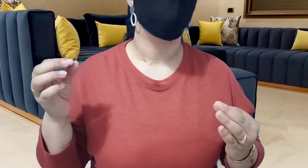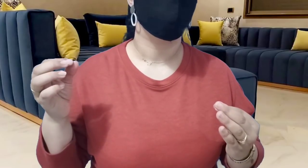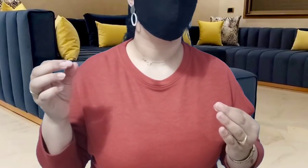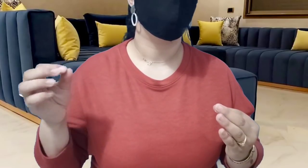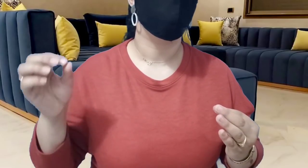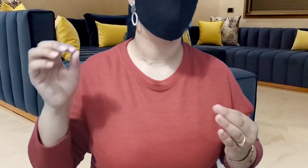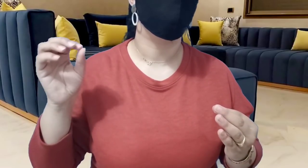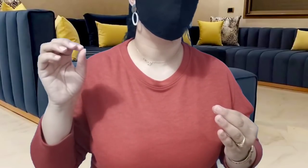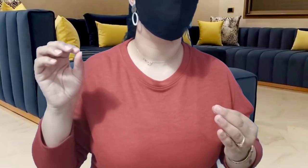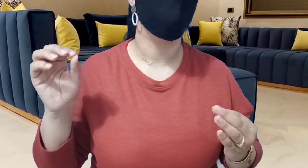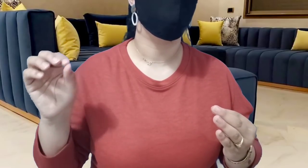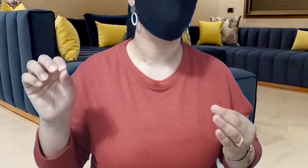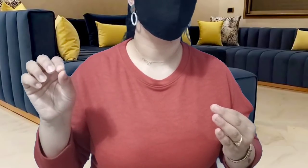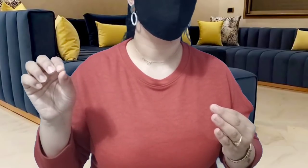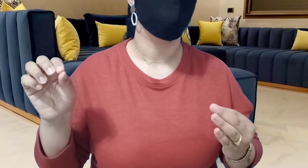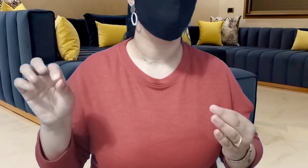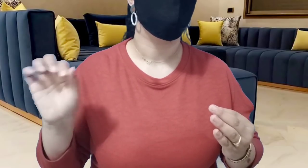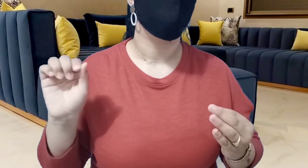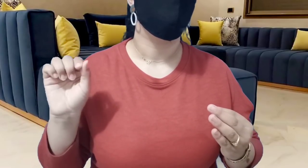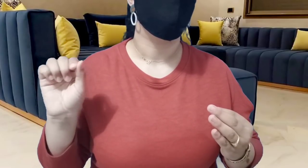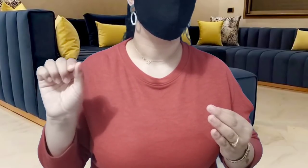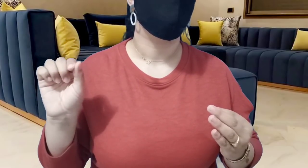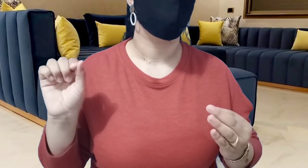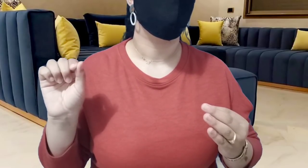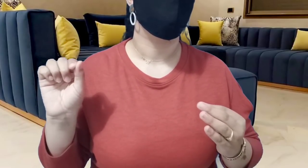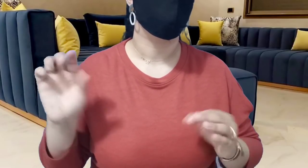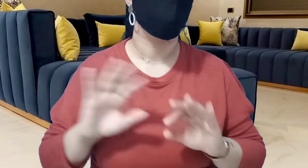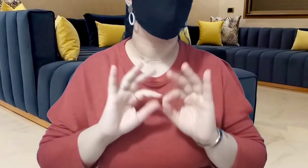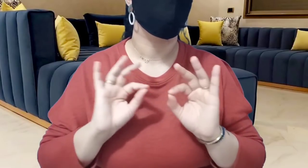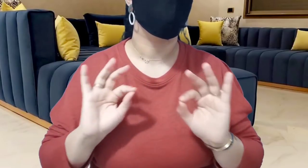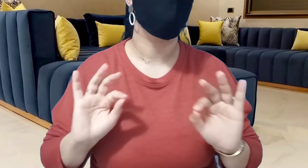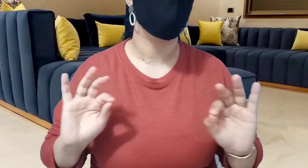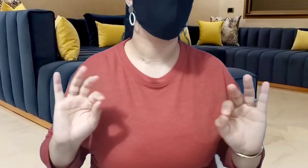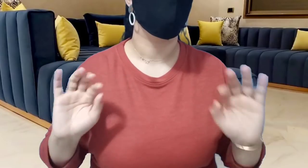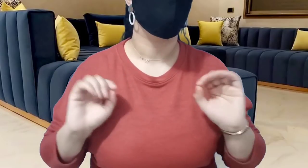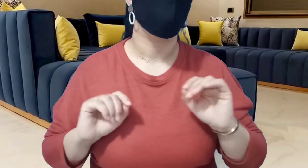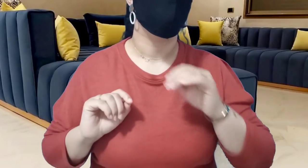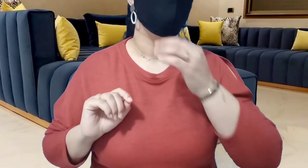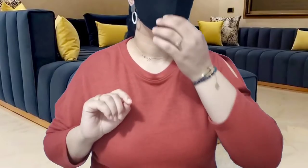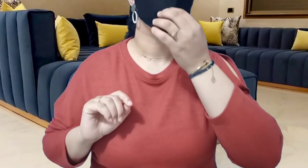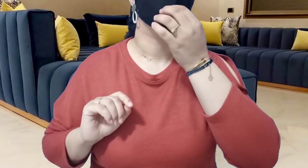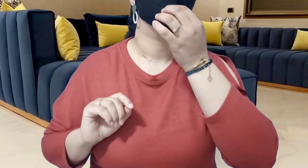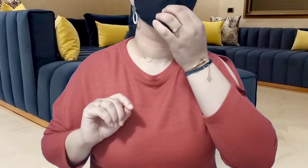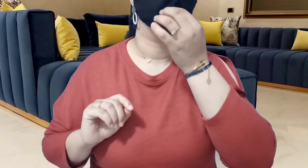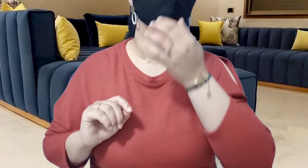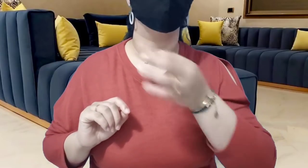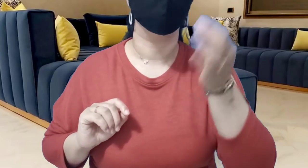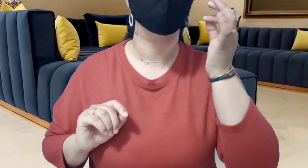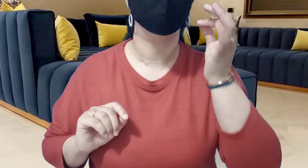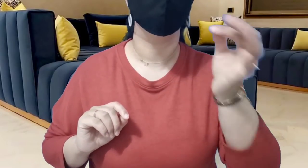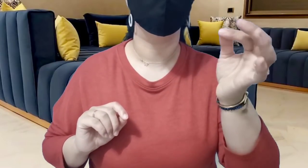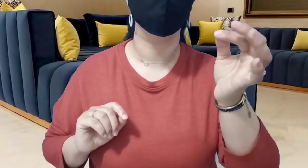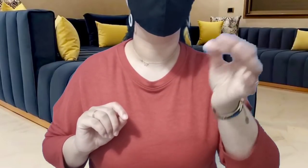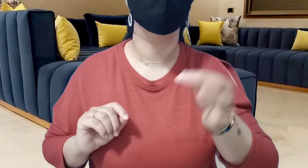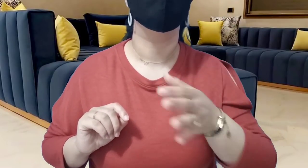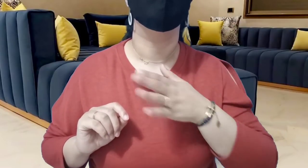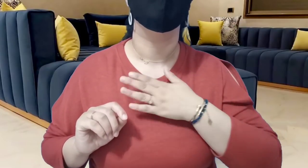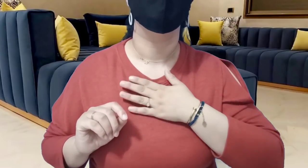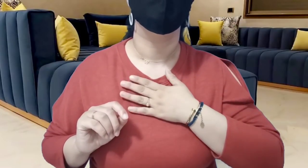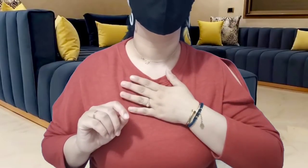وليداته ربا وليداته في واحد الجو عائلي علمهم معنى الحب وعلمهم